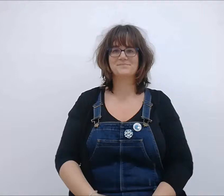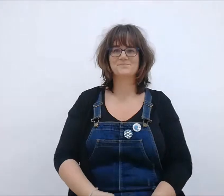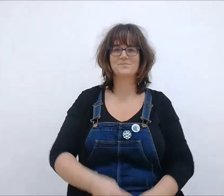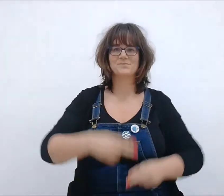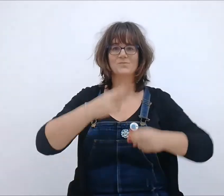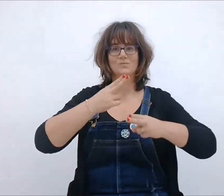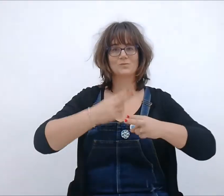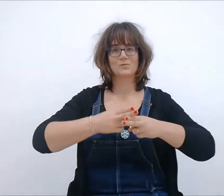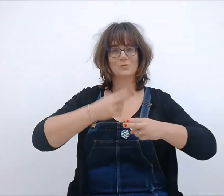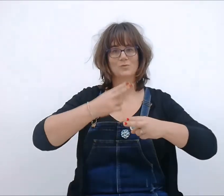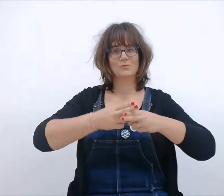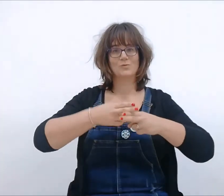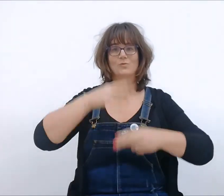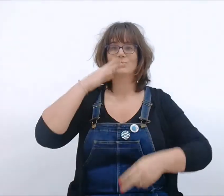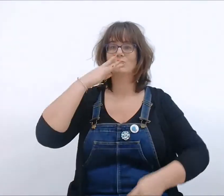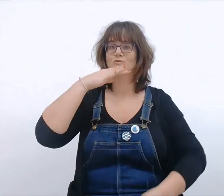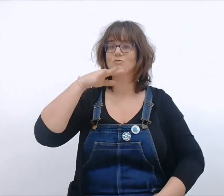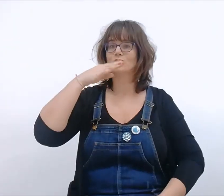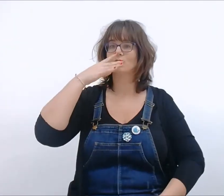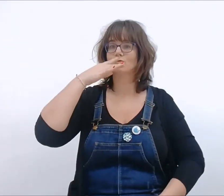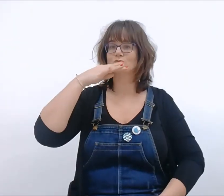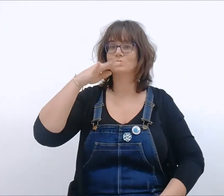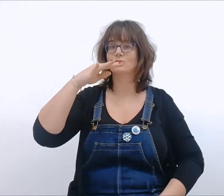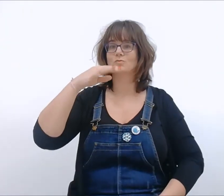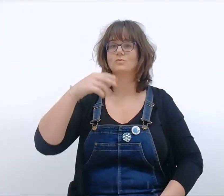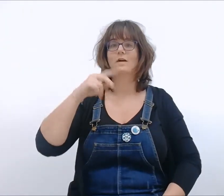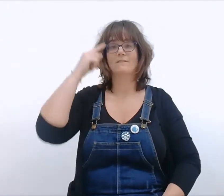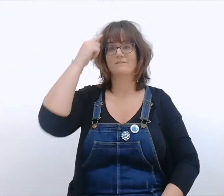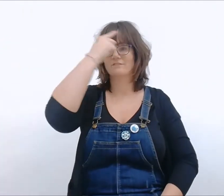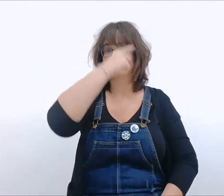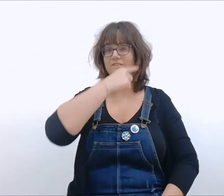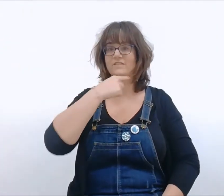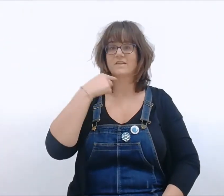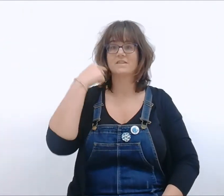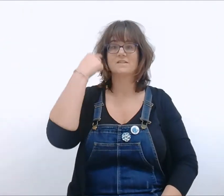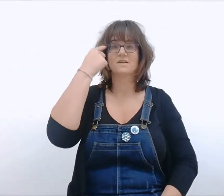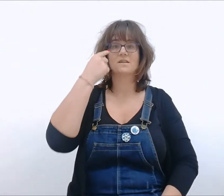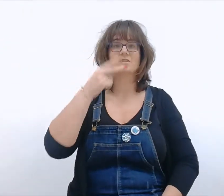Le nom de cette comptine est mon visage.